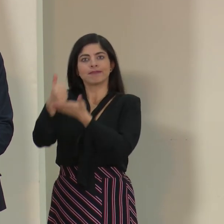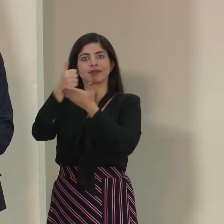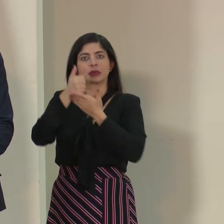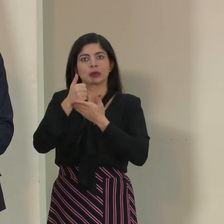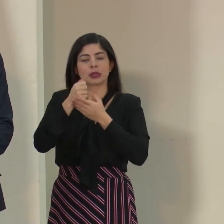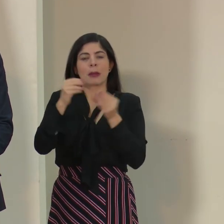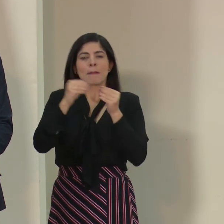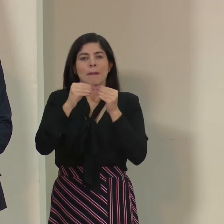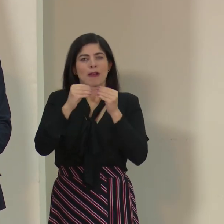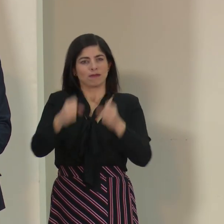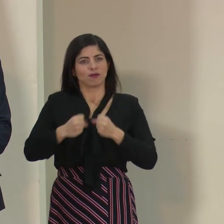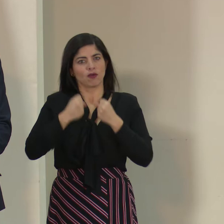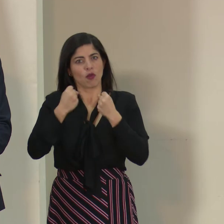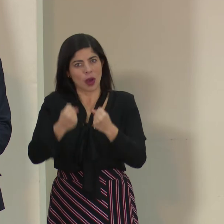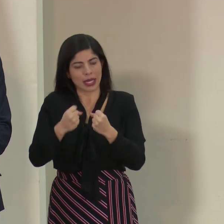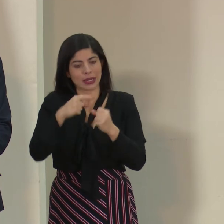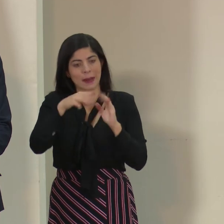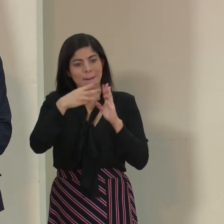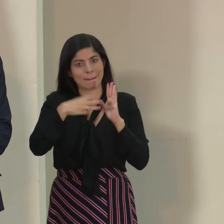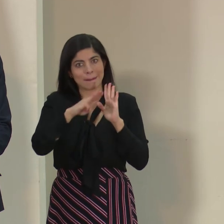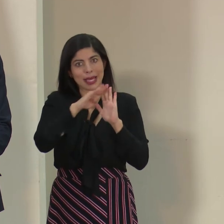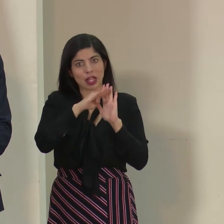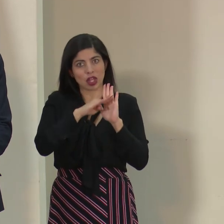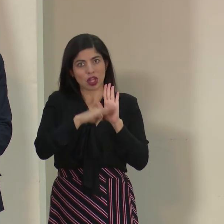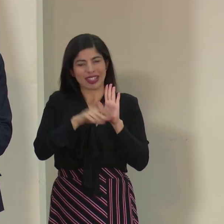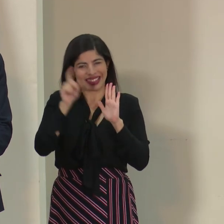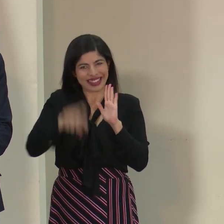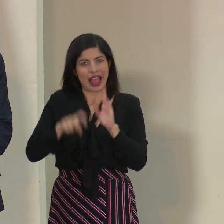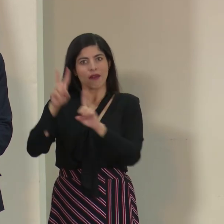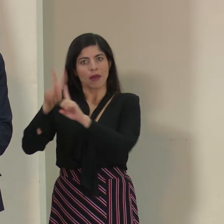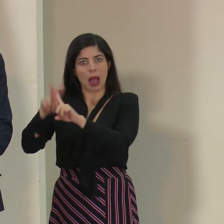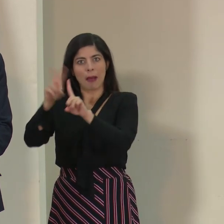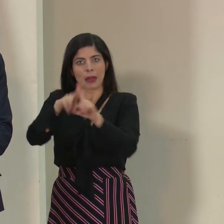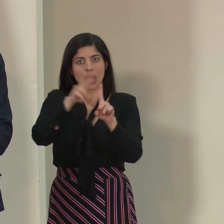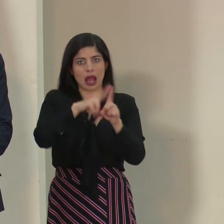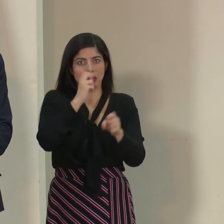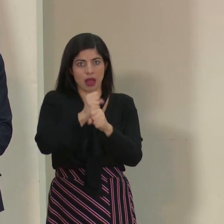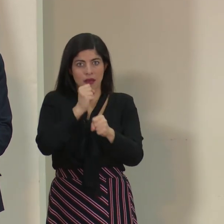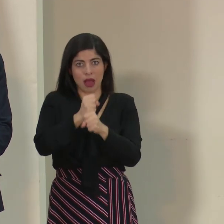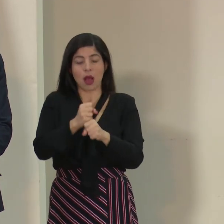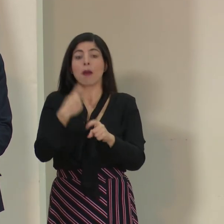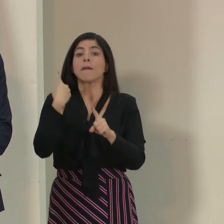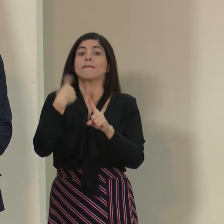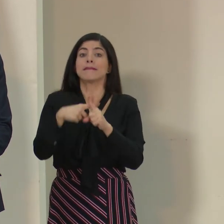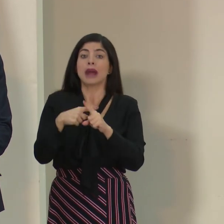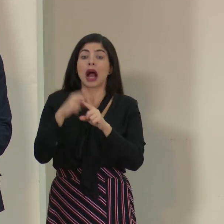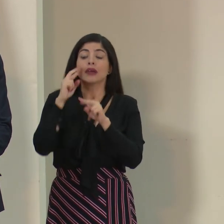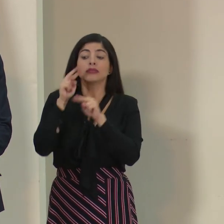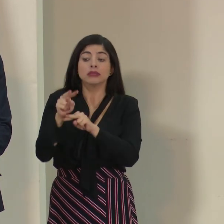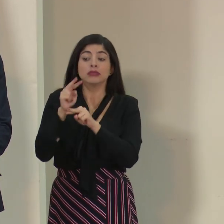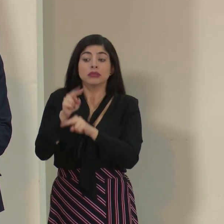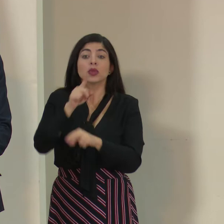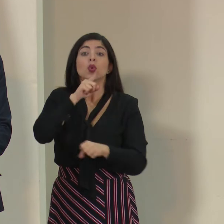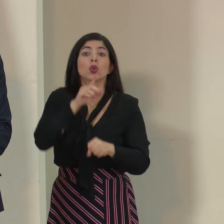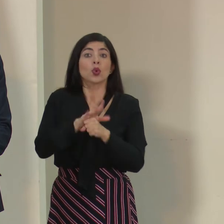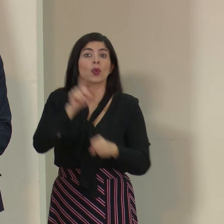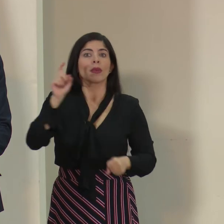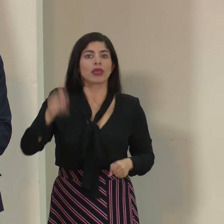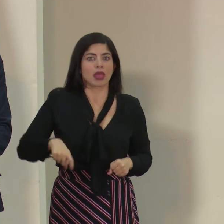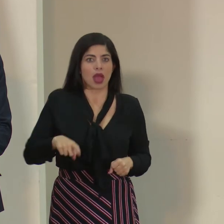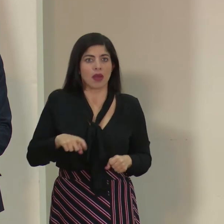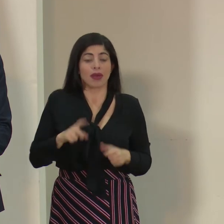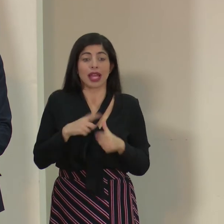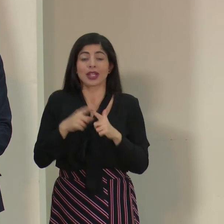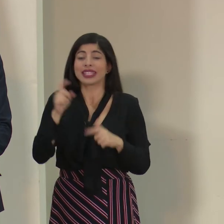todavía darle más fuerza a la aplicación de estas medidas en los centros de trabajo y a la verificación también de que se estén cumpliendo esas medidas. Y aquí ocupamos que